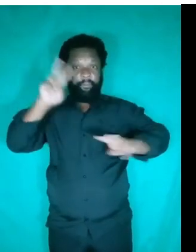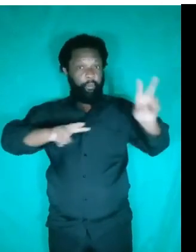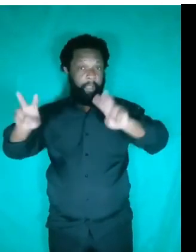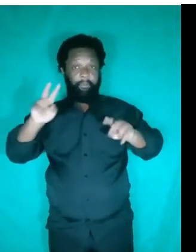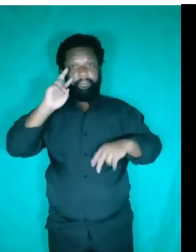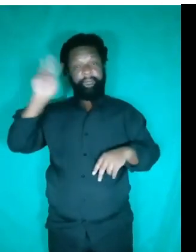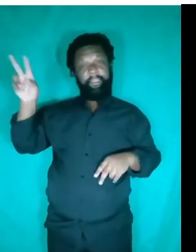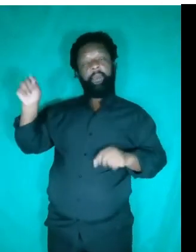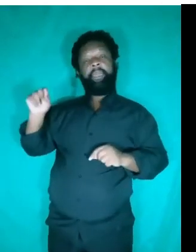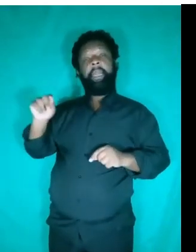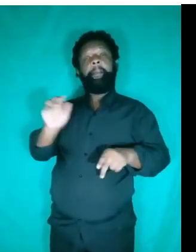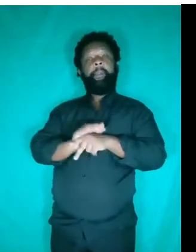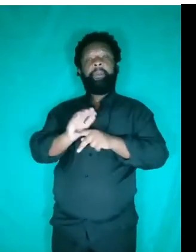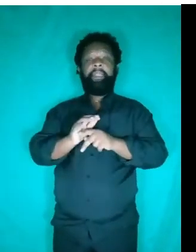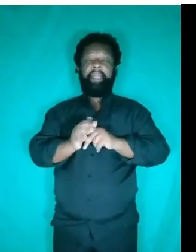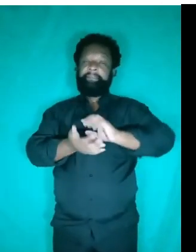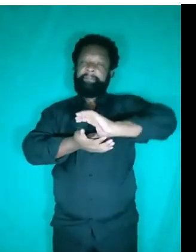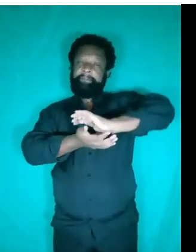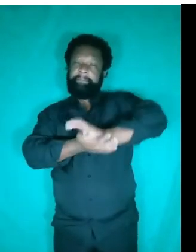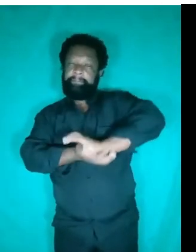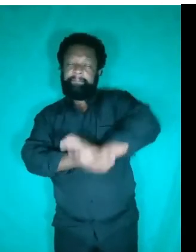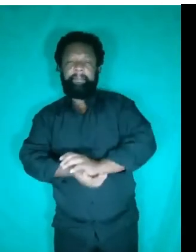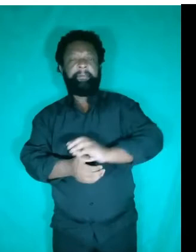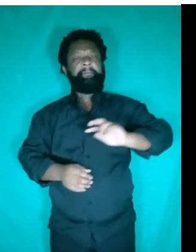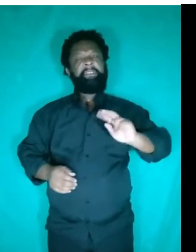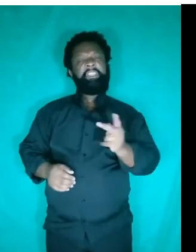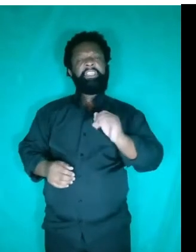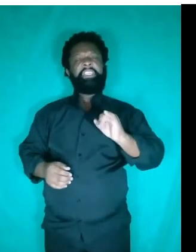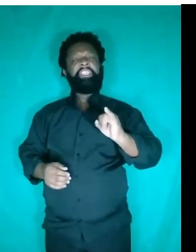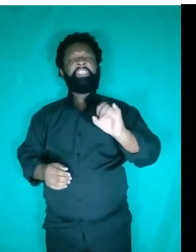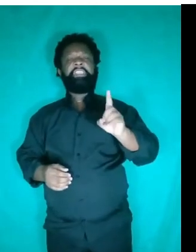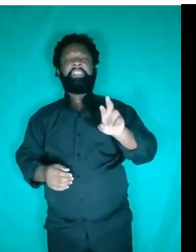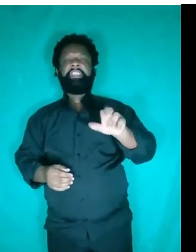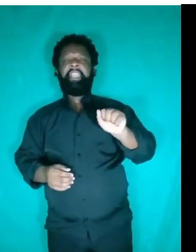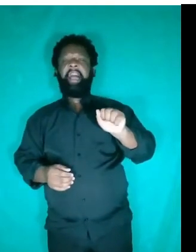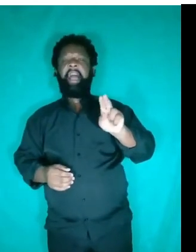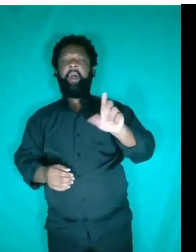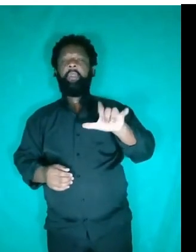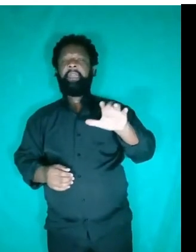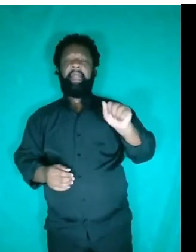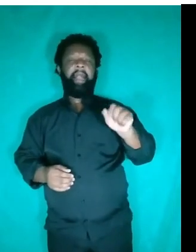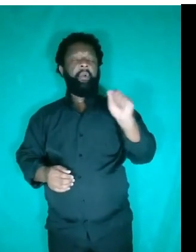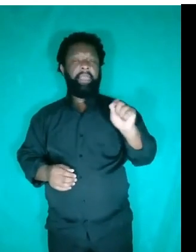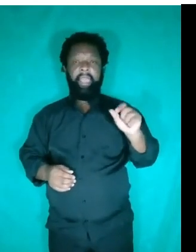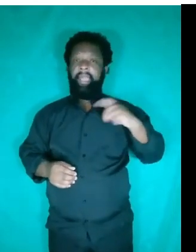prensa hidráulica. O que seria uma prensa hidráulica? Seria um fluido incompressível, homogêneo,